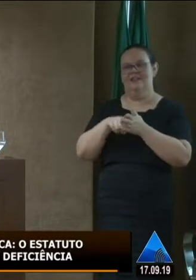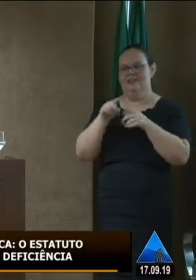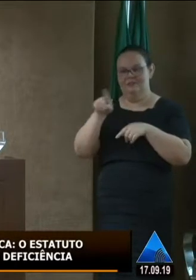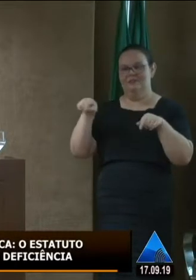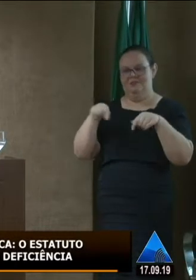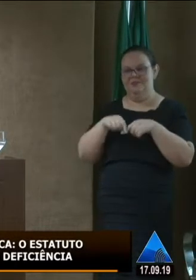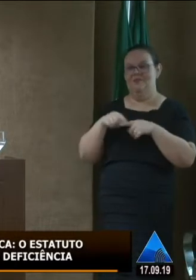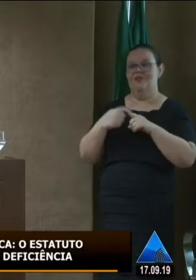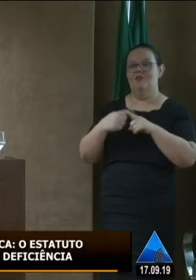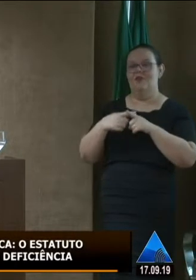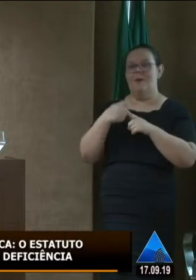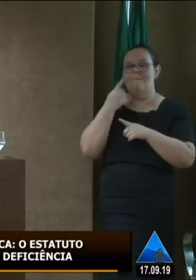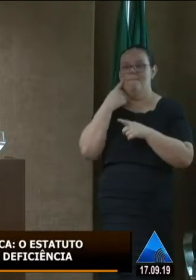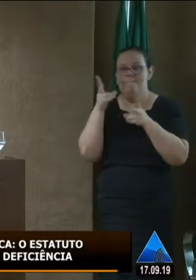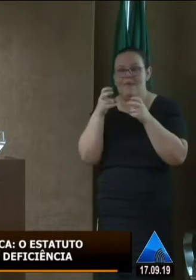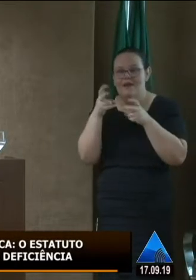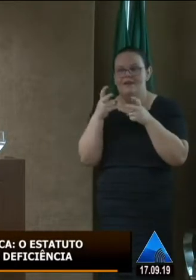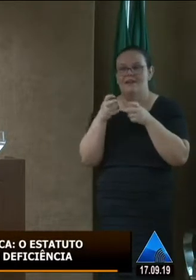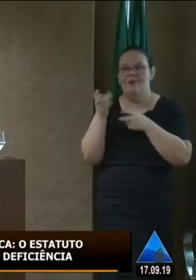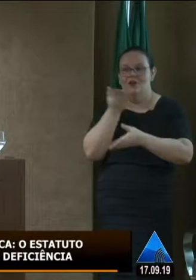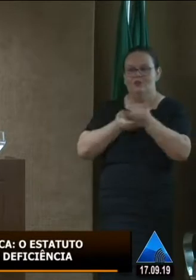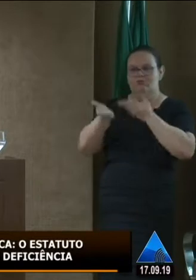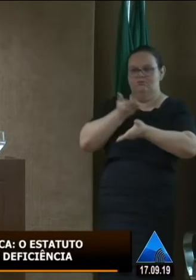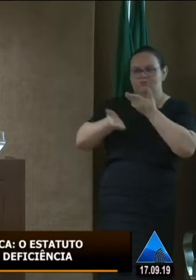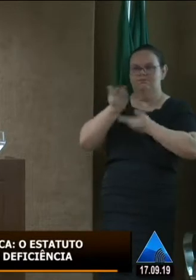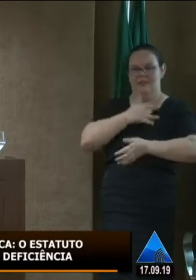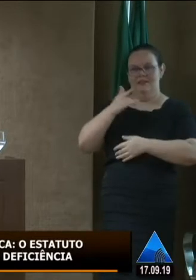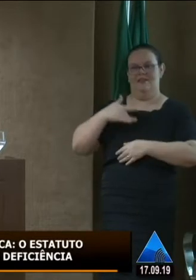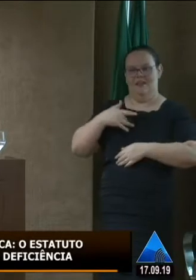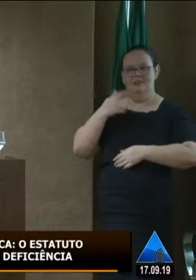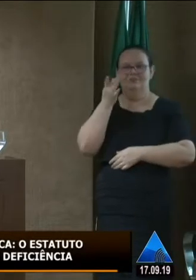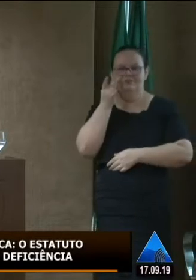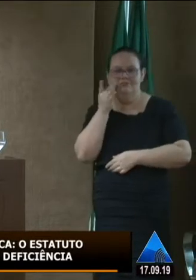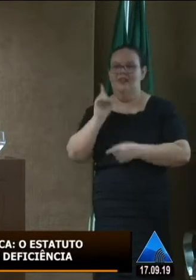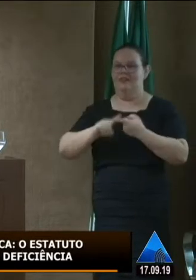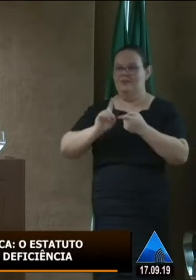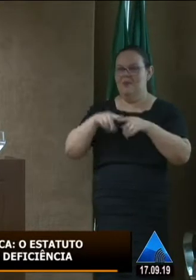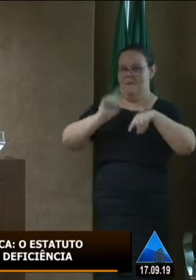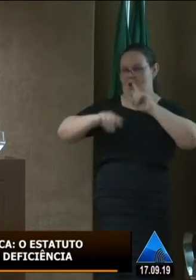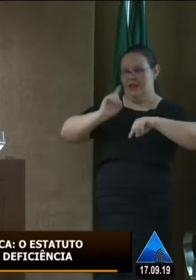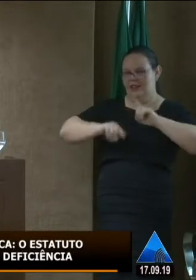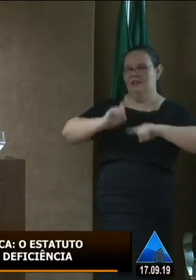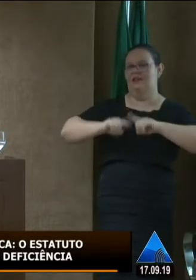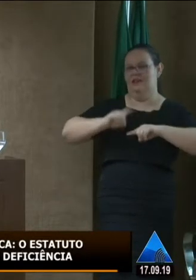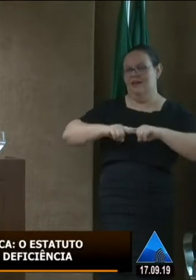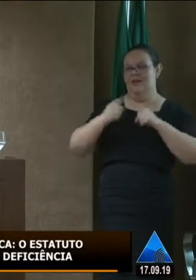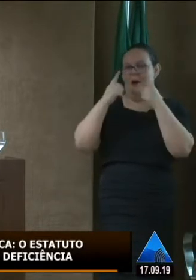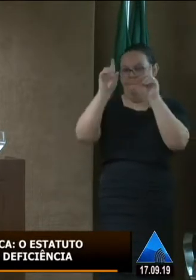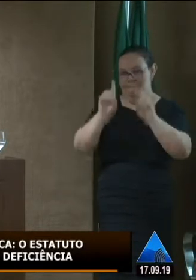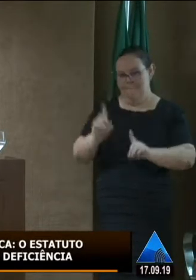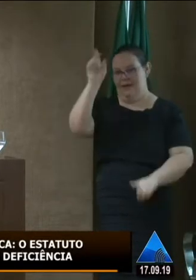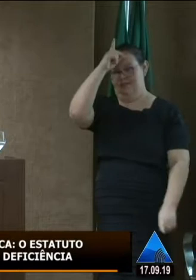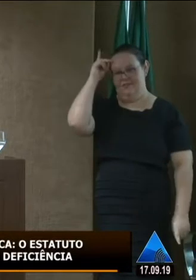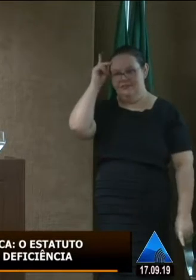gente percebe que tem um engajamento muito grande da saúde quando trata das políticas voltadas a pessoa com deficiência